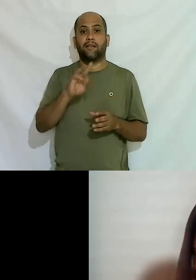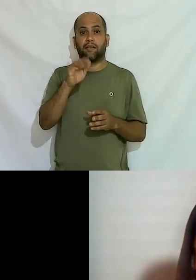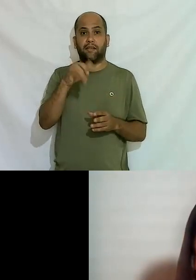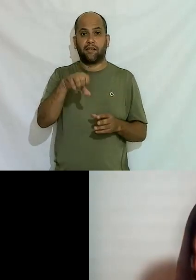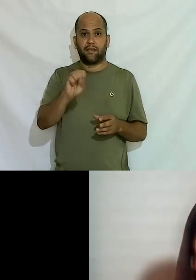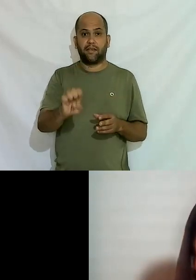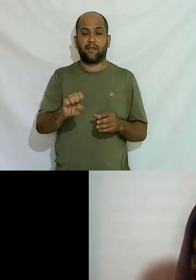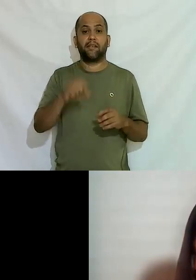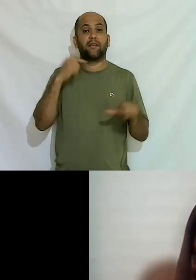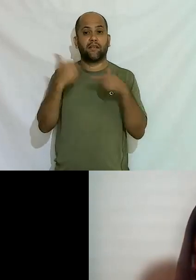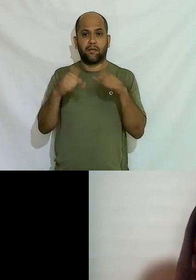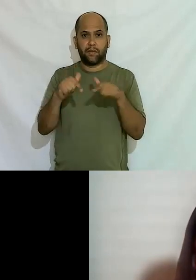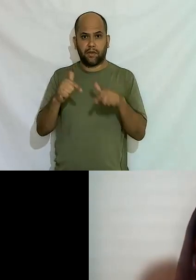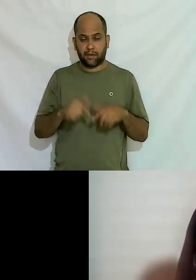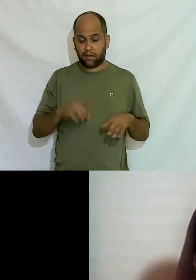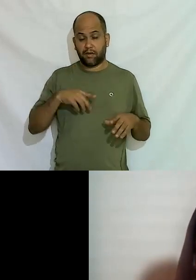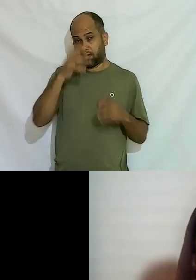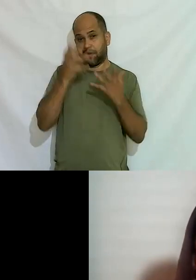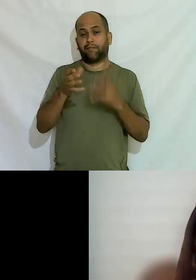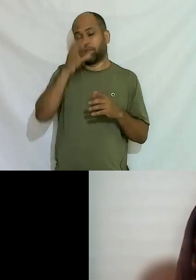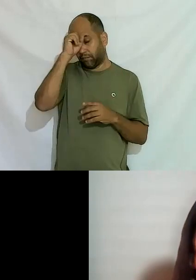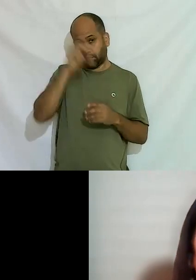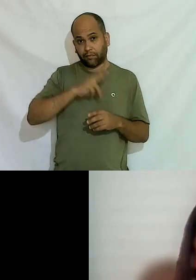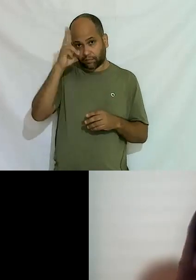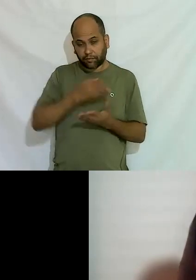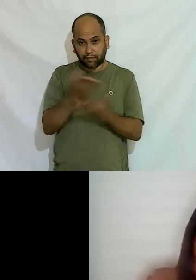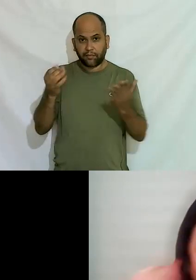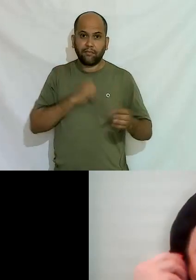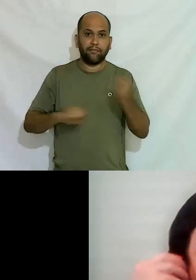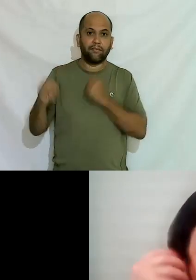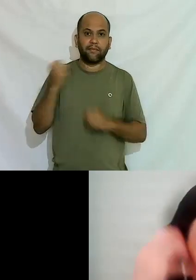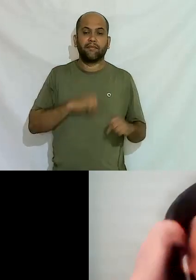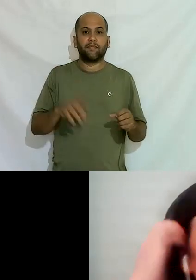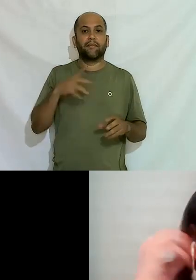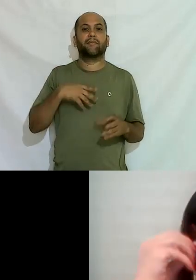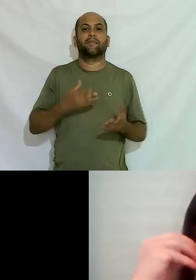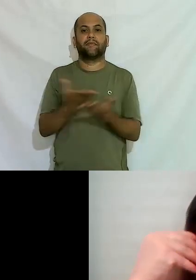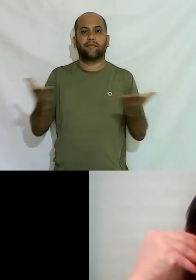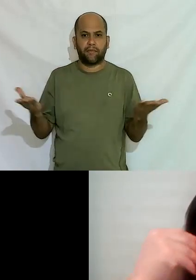a gente espera aprender muito com você a gente está muito ansioso para te ouvir e o espaço é seu